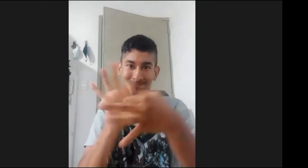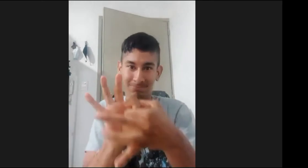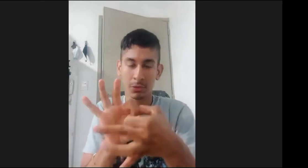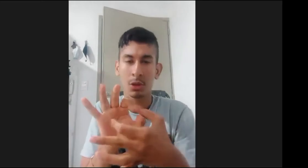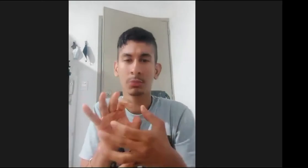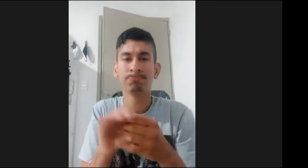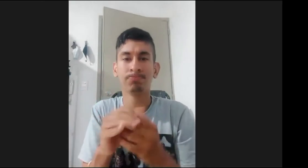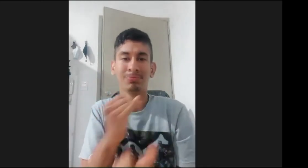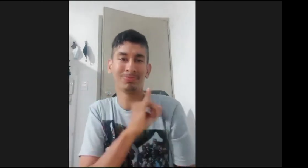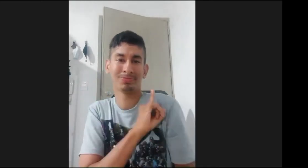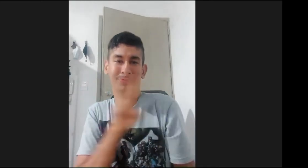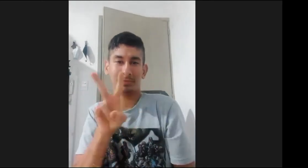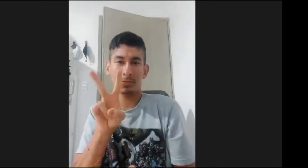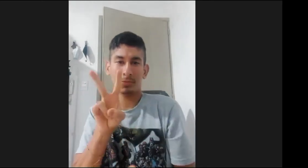qué día fue bueno